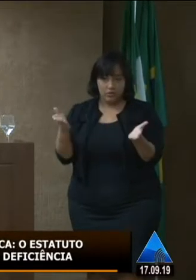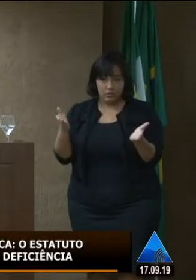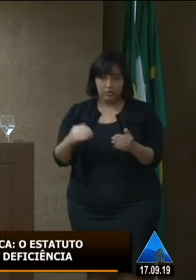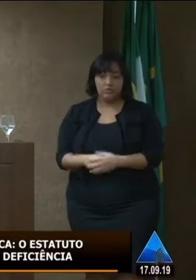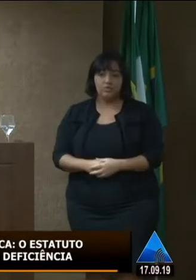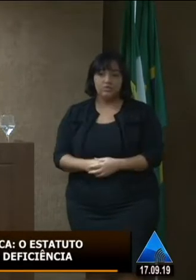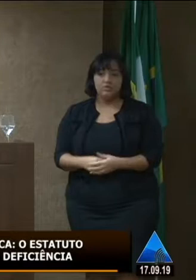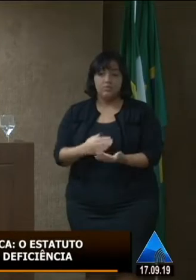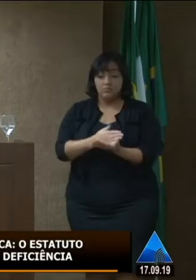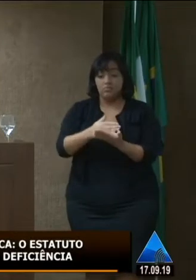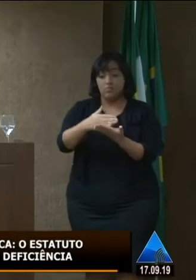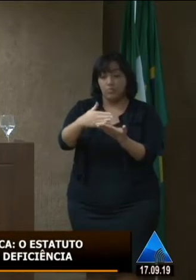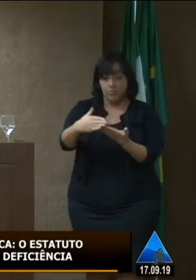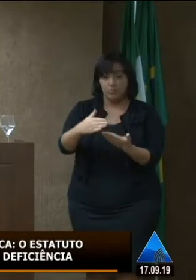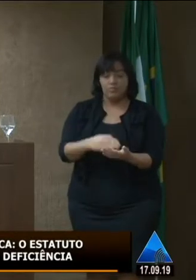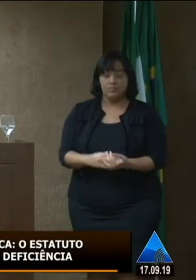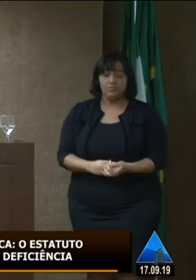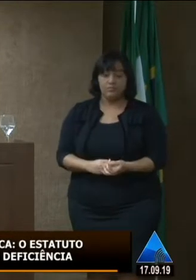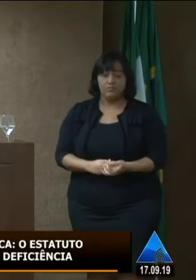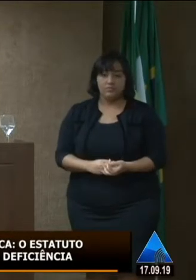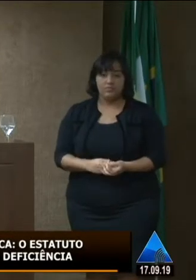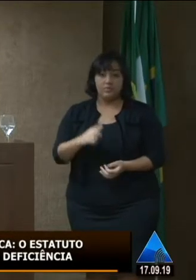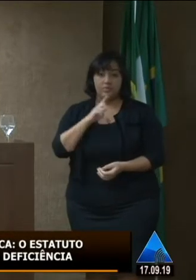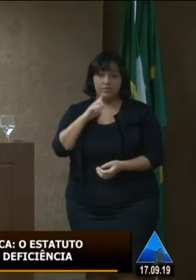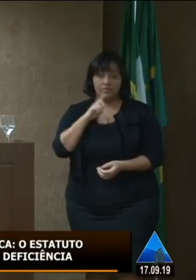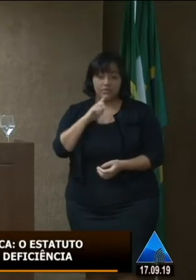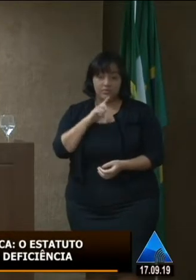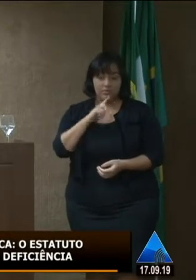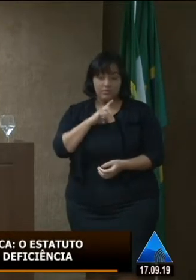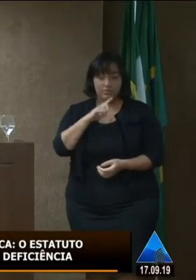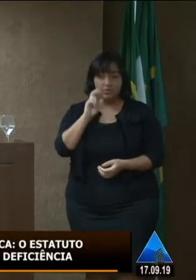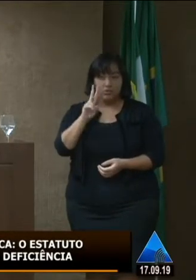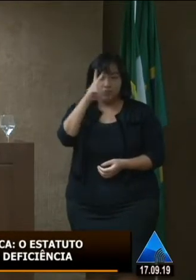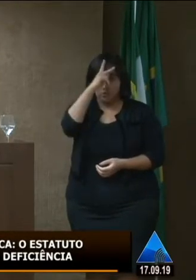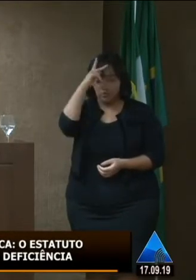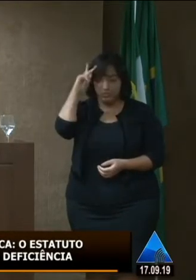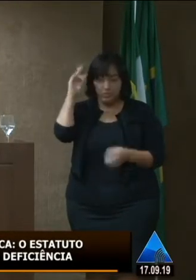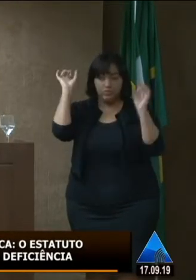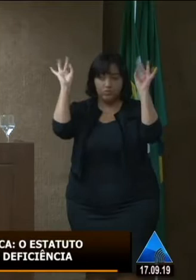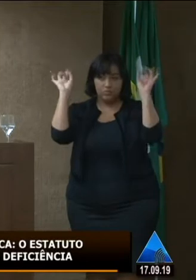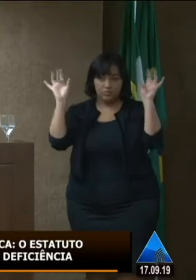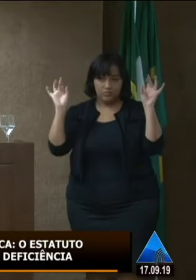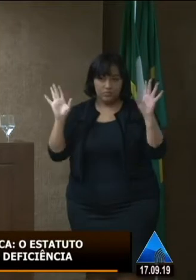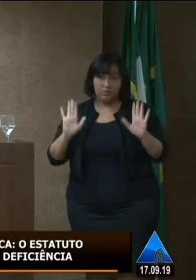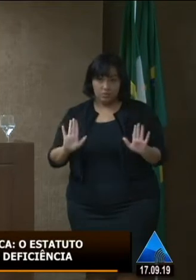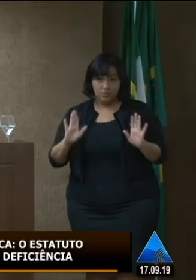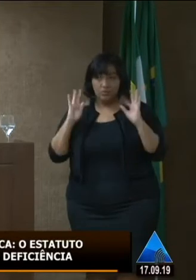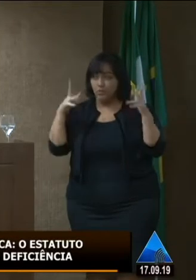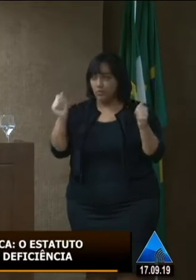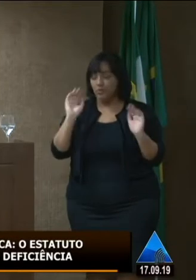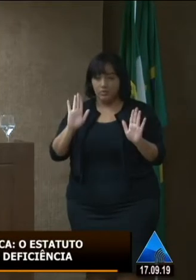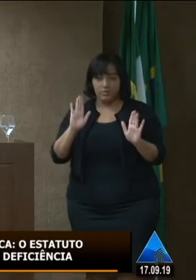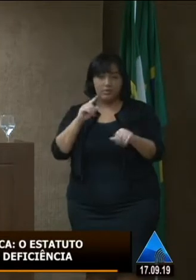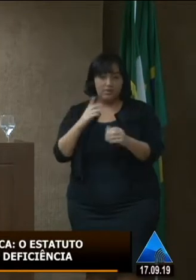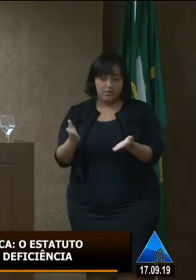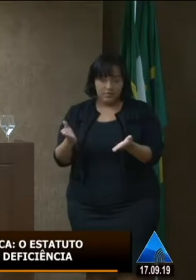caminhada e entre essas pessoas tem duas especiais mas todas são especiais mas nesse momento tem duas